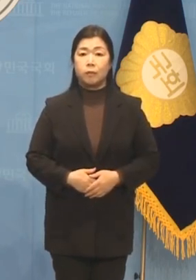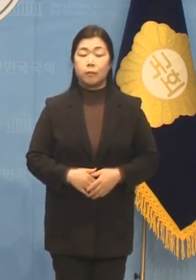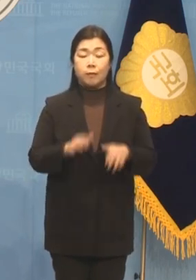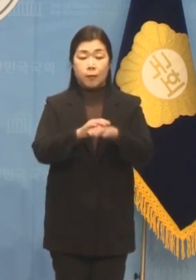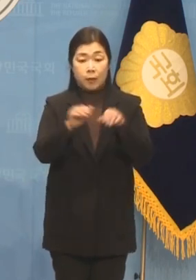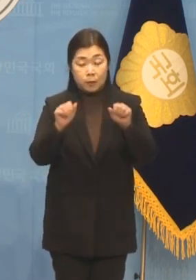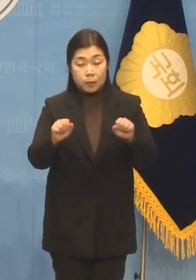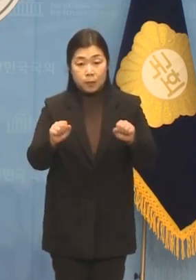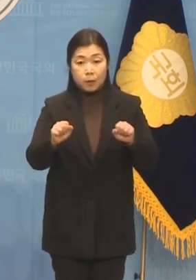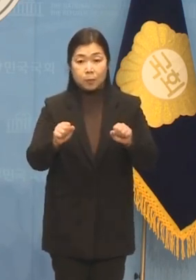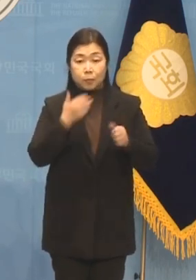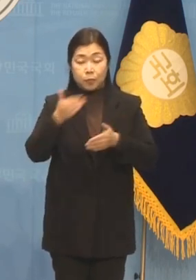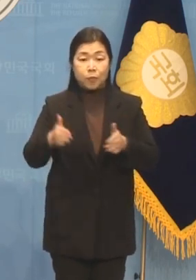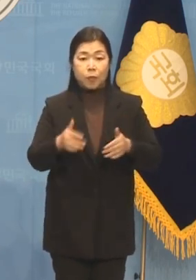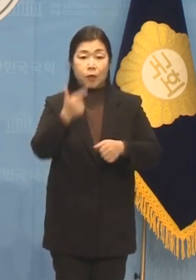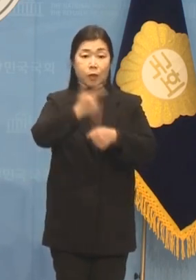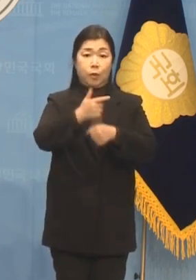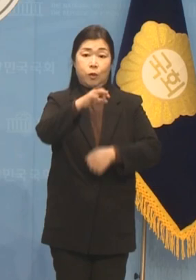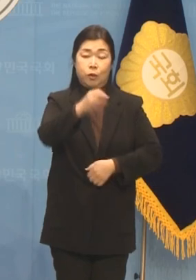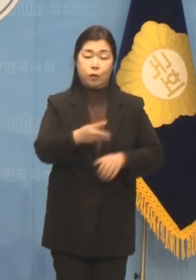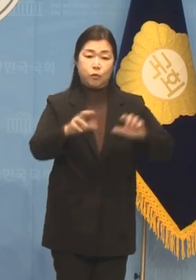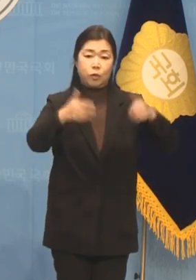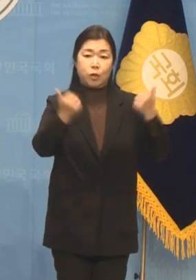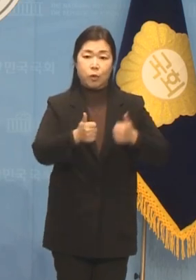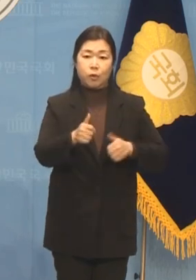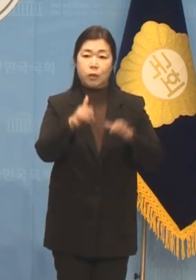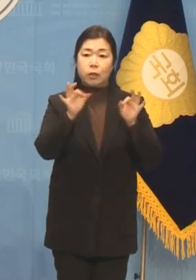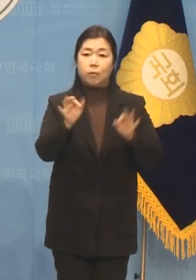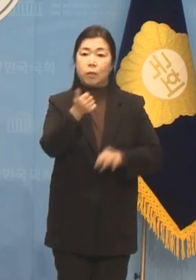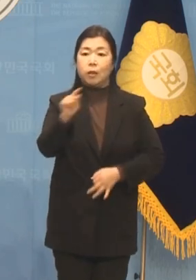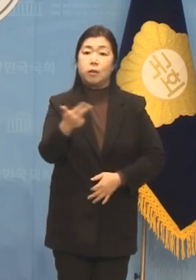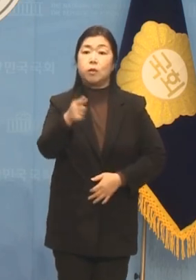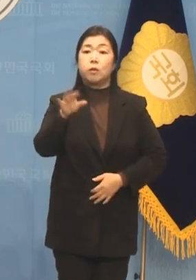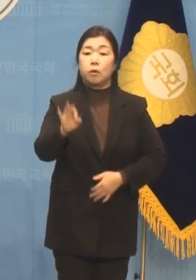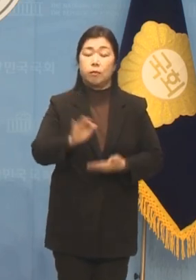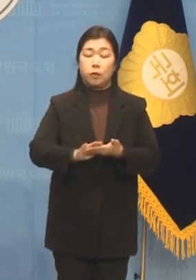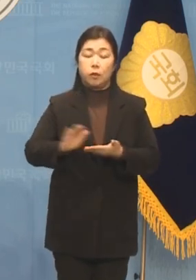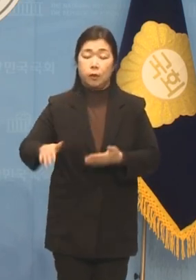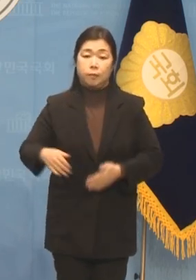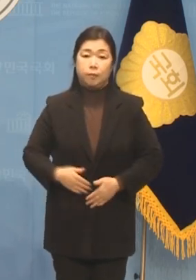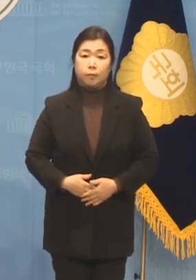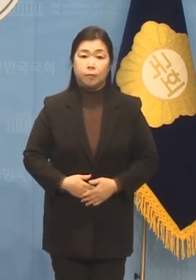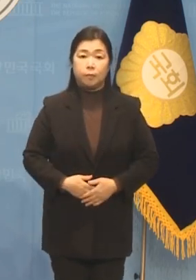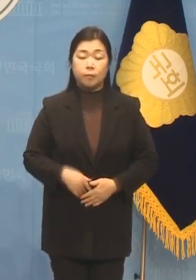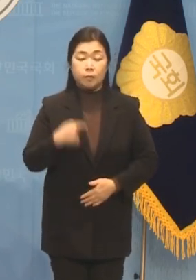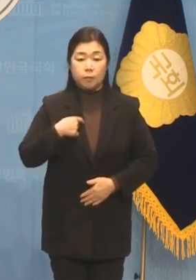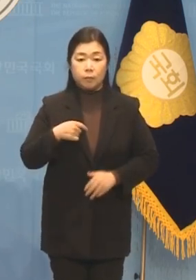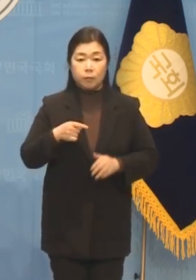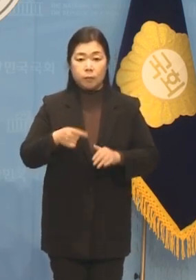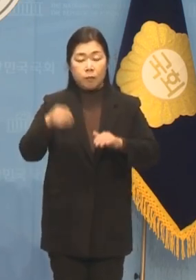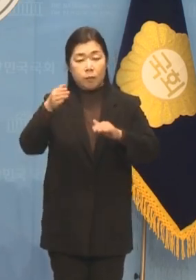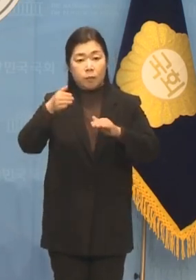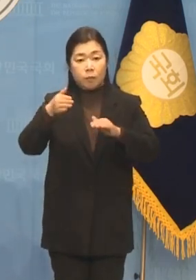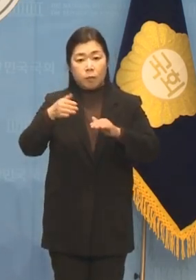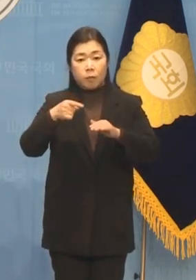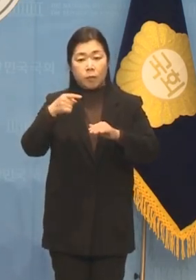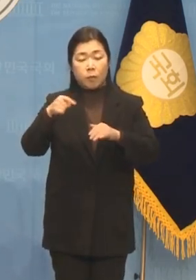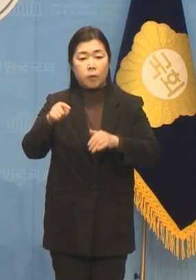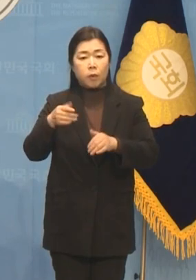경기 남양주월 국회의원 김한정 저는 당의 공관위로부터